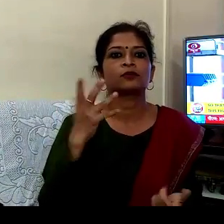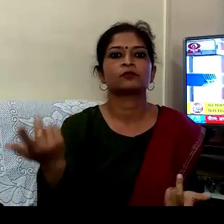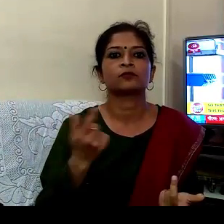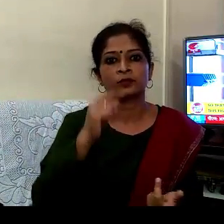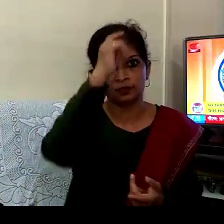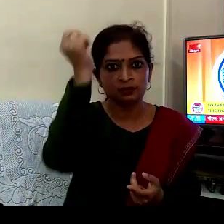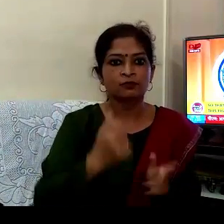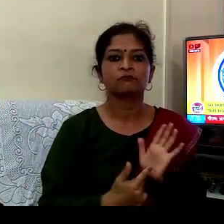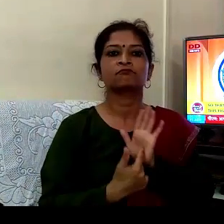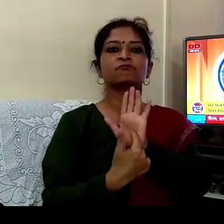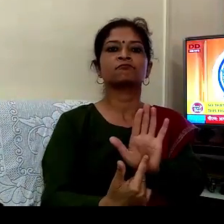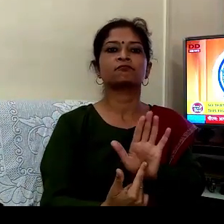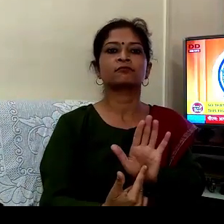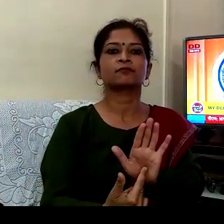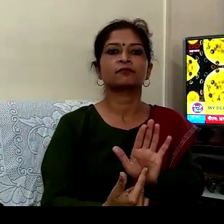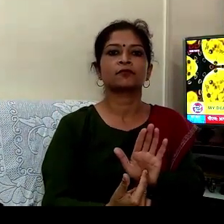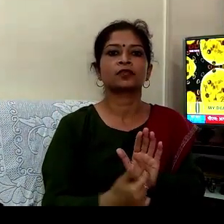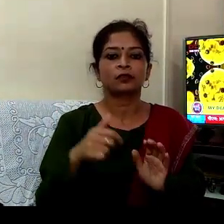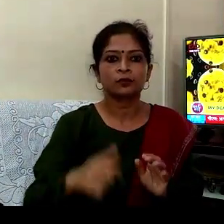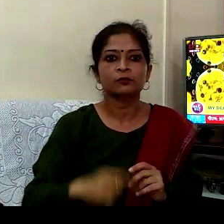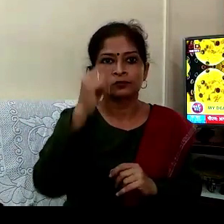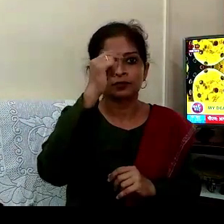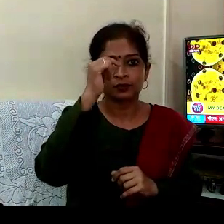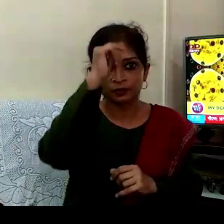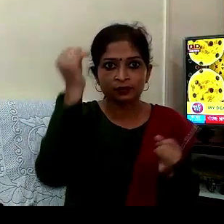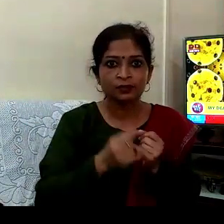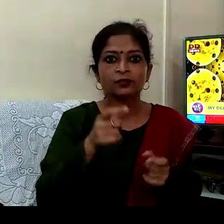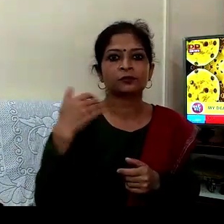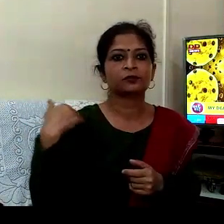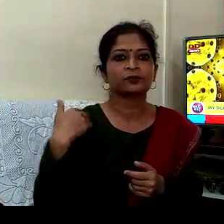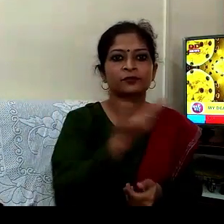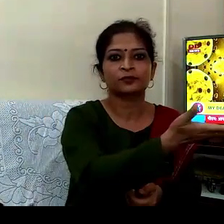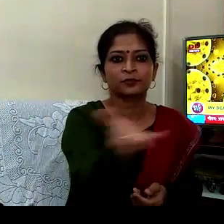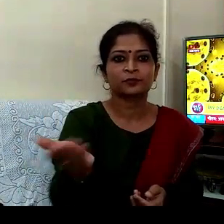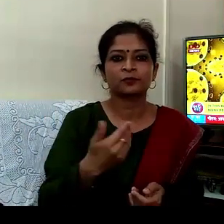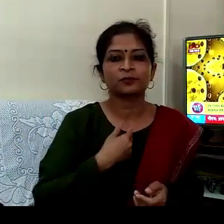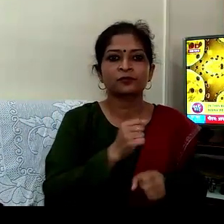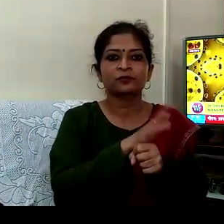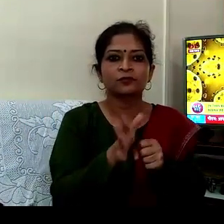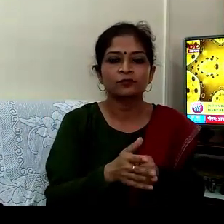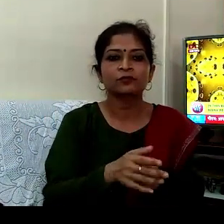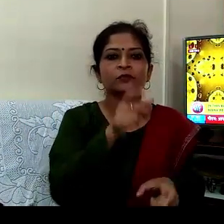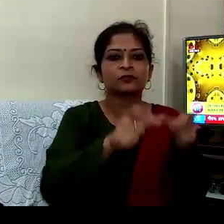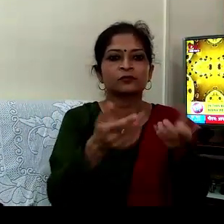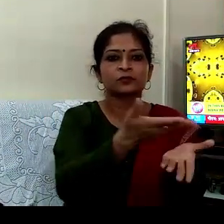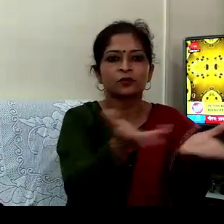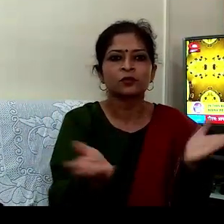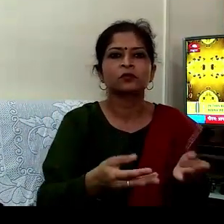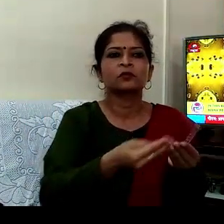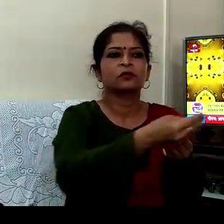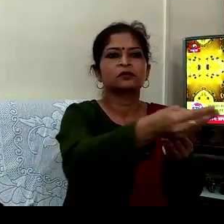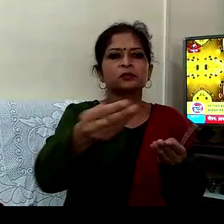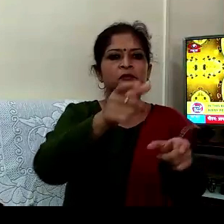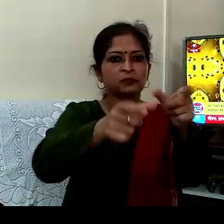نیترو تو کر سکے ہیں میرے پہرے دیش سواسیوں کرونا وائرس کے خلاف اس جنگ میں ہمارے آس پاس ایسے انیک